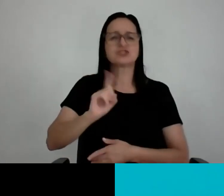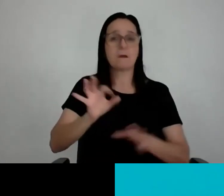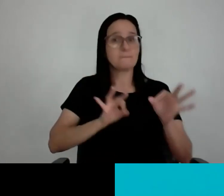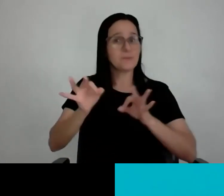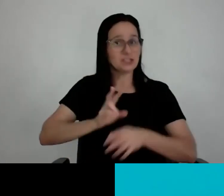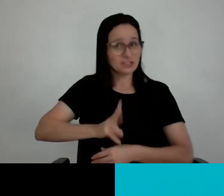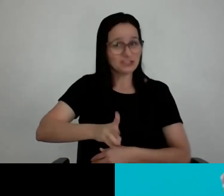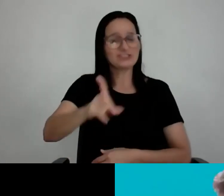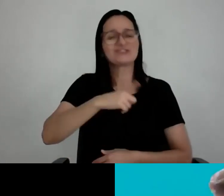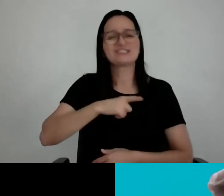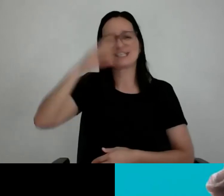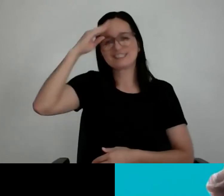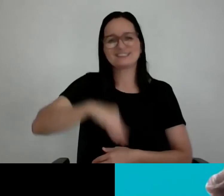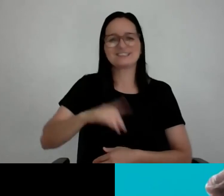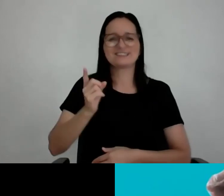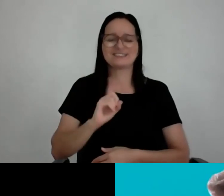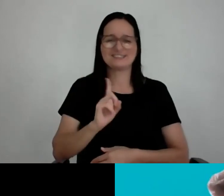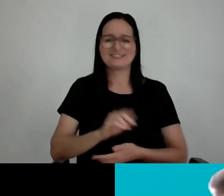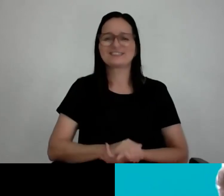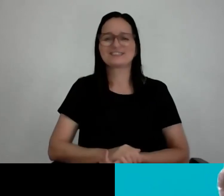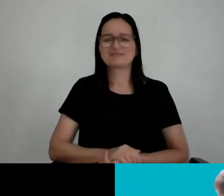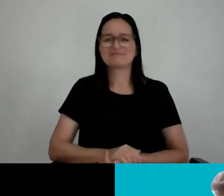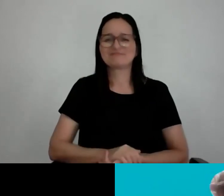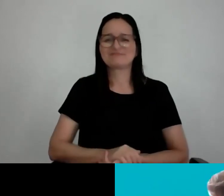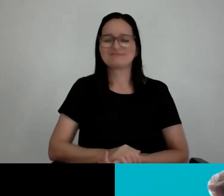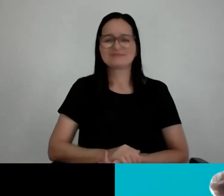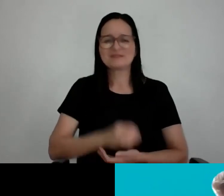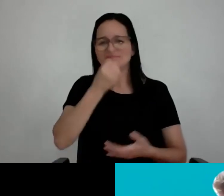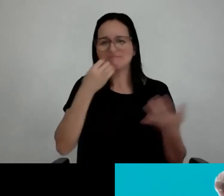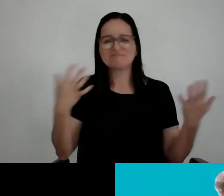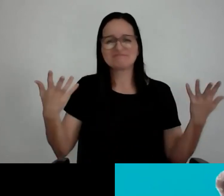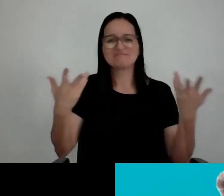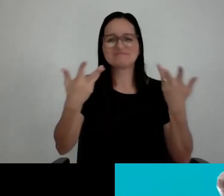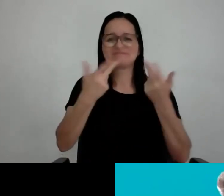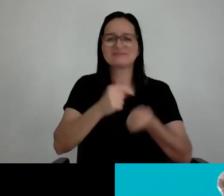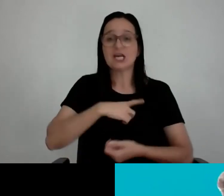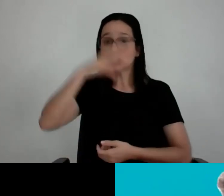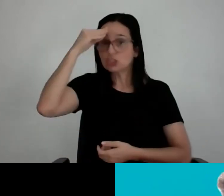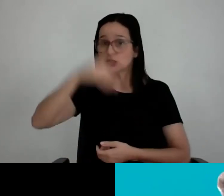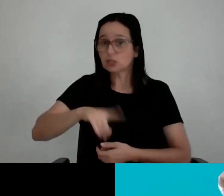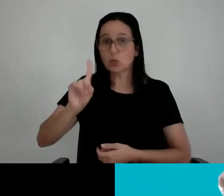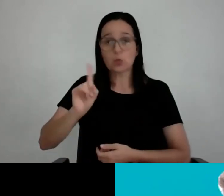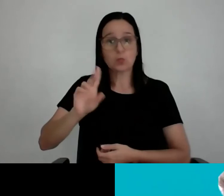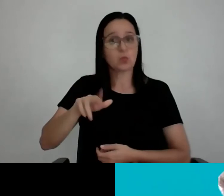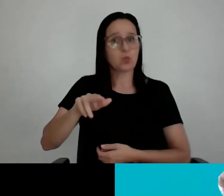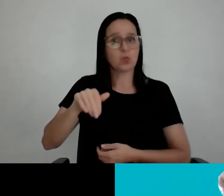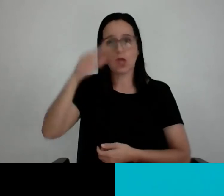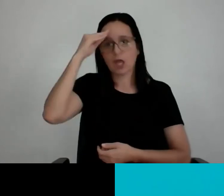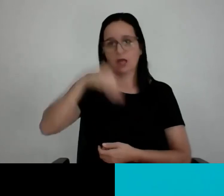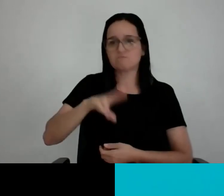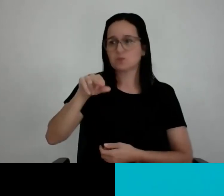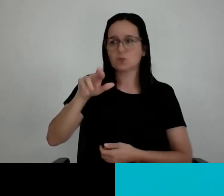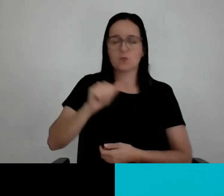impactante na vida do aluno aí. Muito legal. Então desista, nunca desista, jamais. É isso.